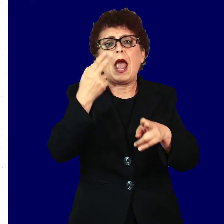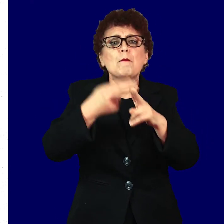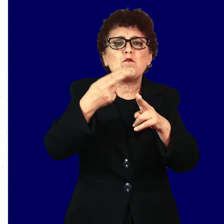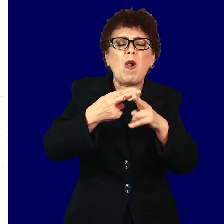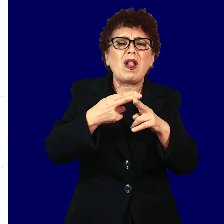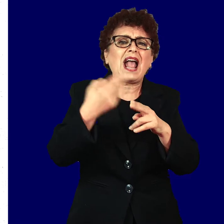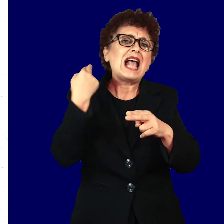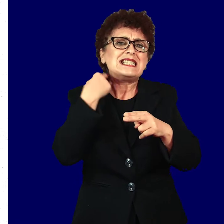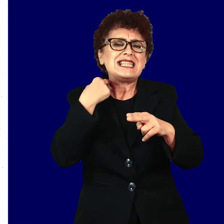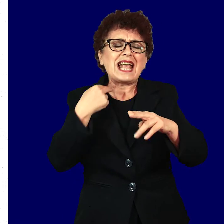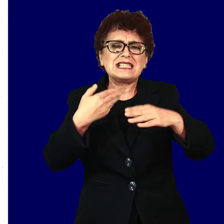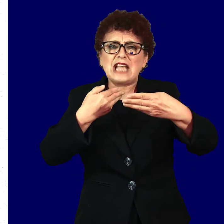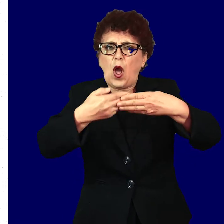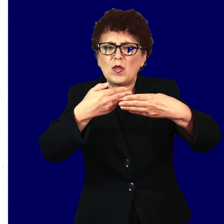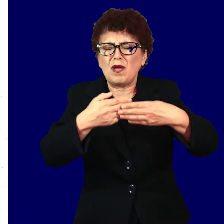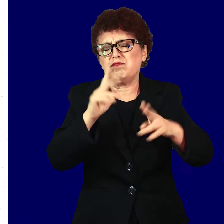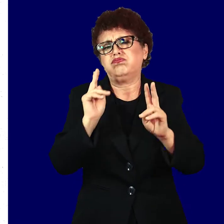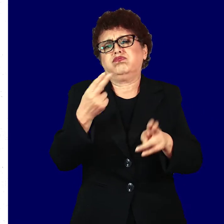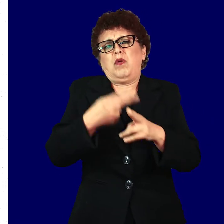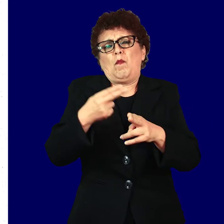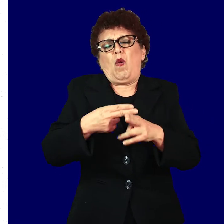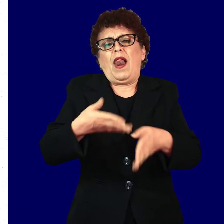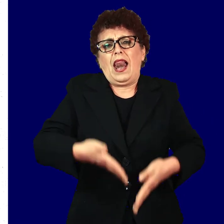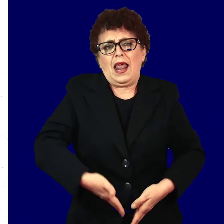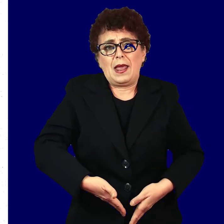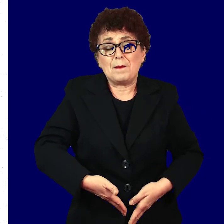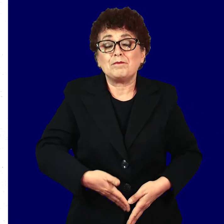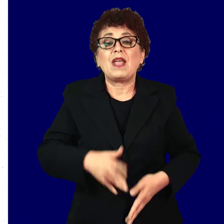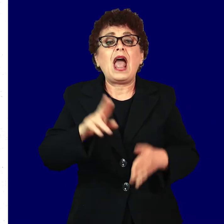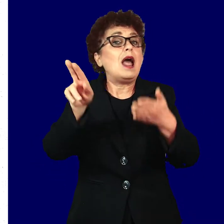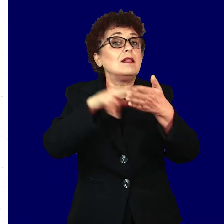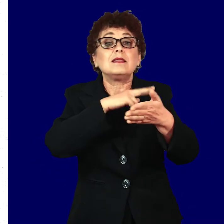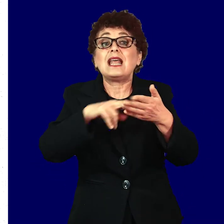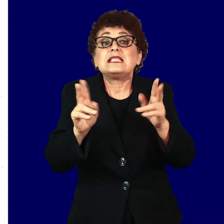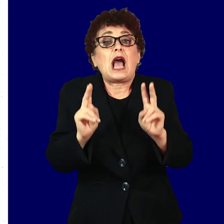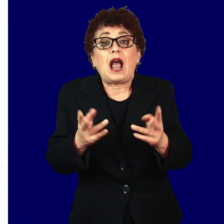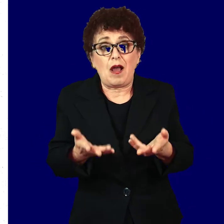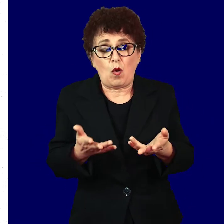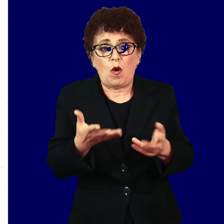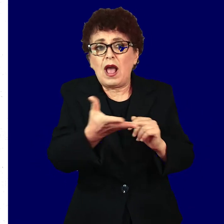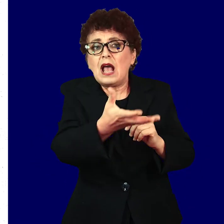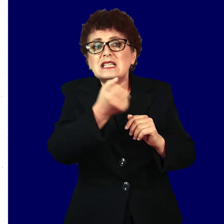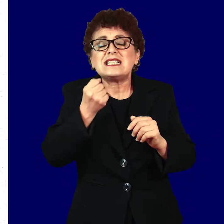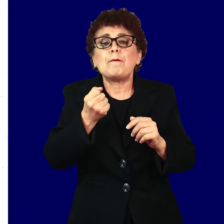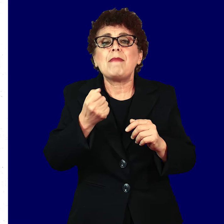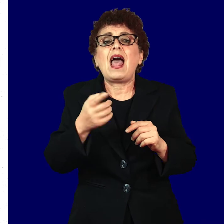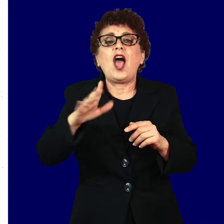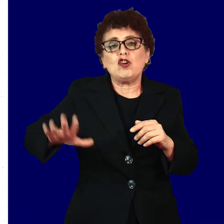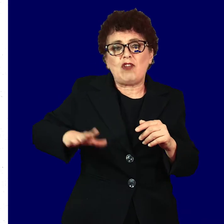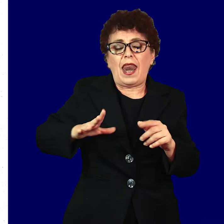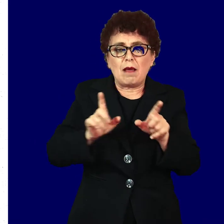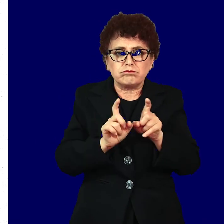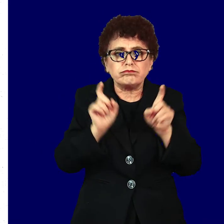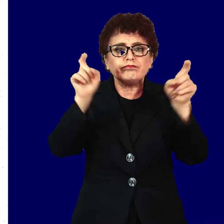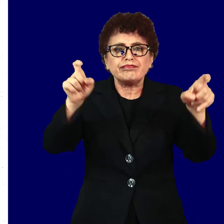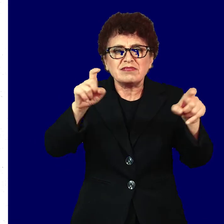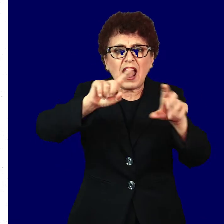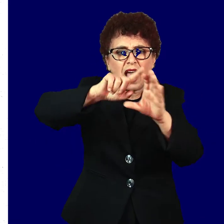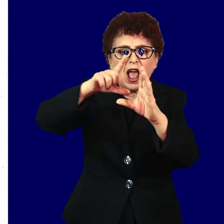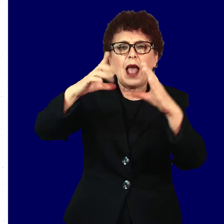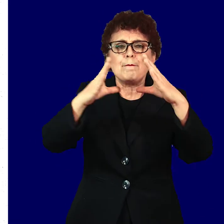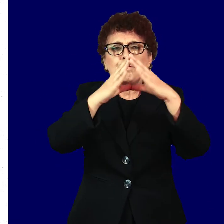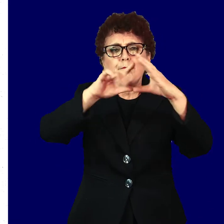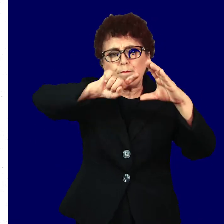за време на сексуалниот однос. Начин на тестирање Се зема бриз од грлото на матката или